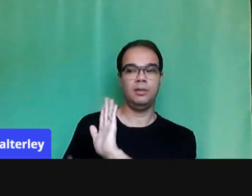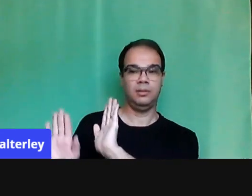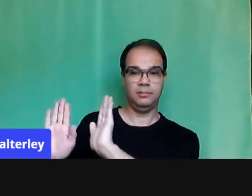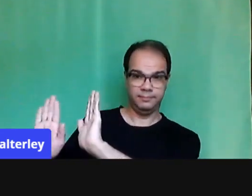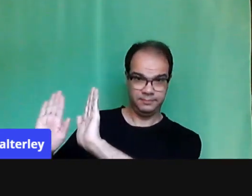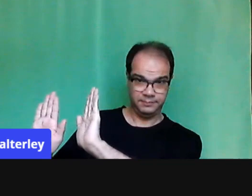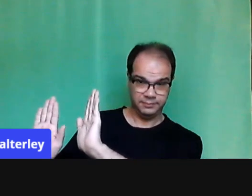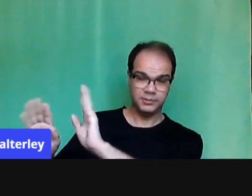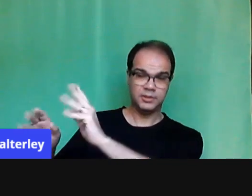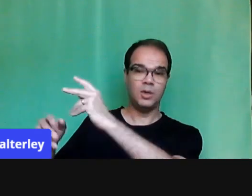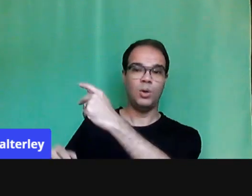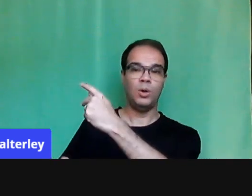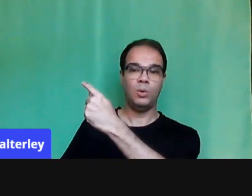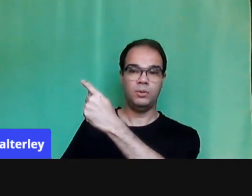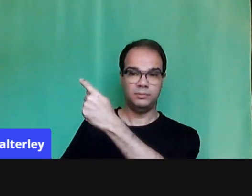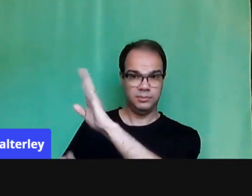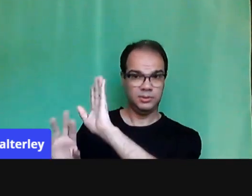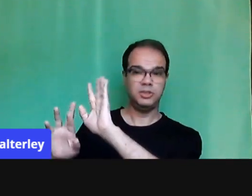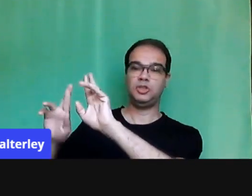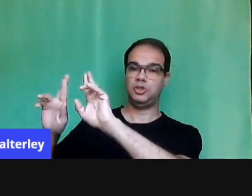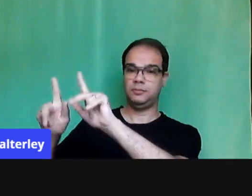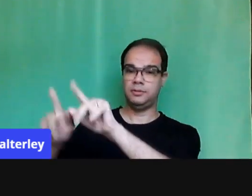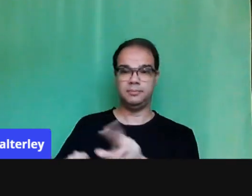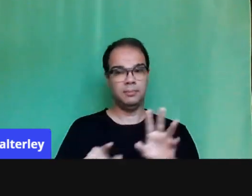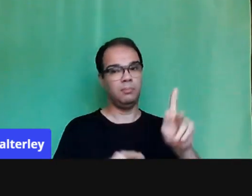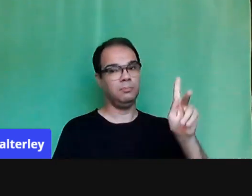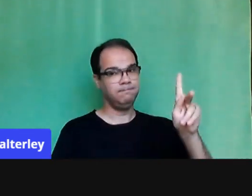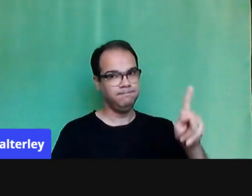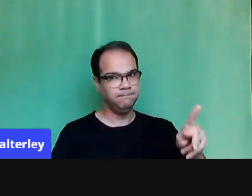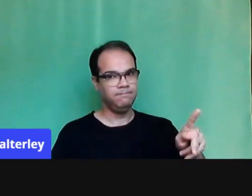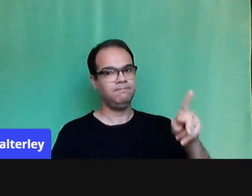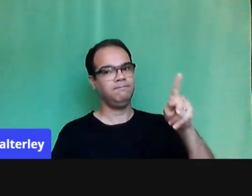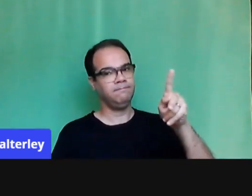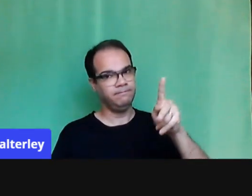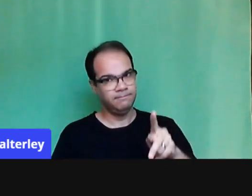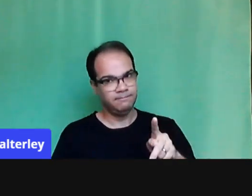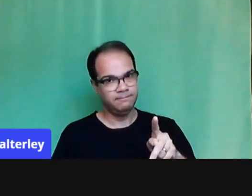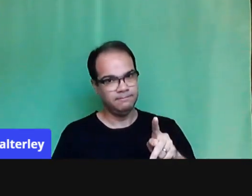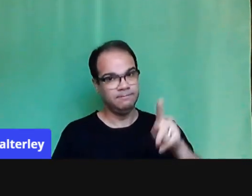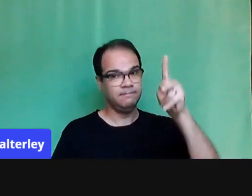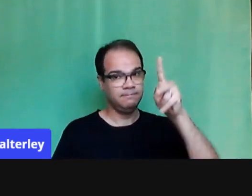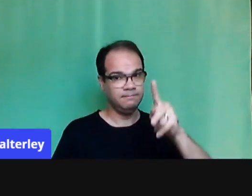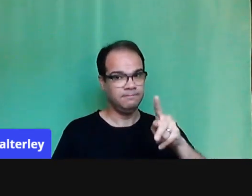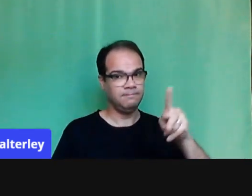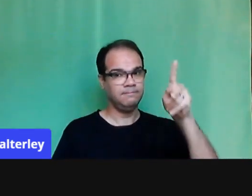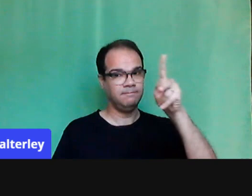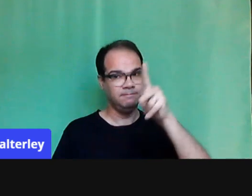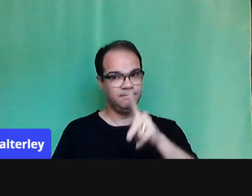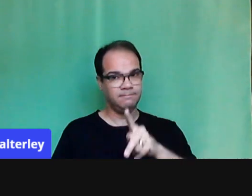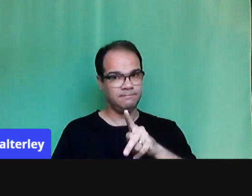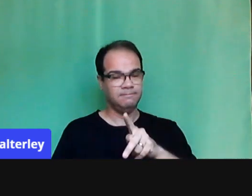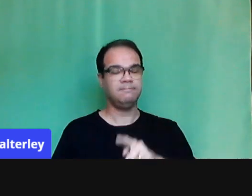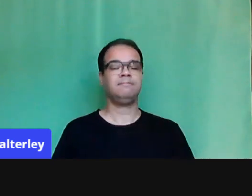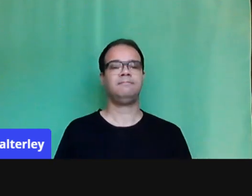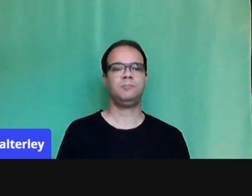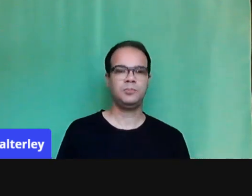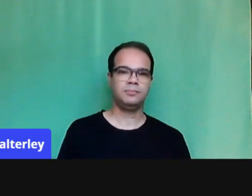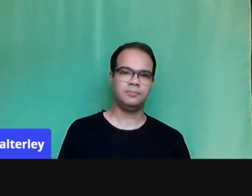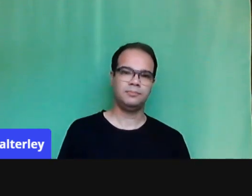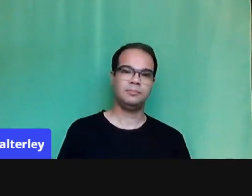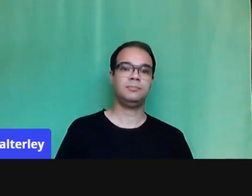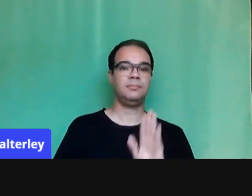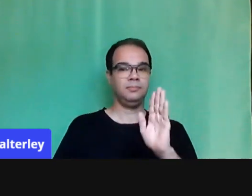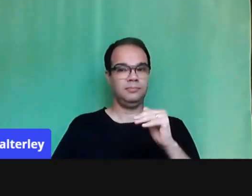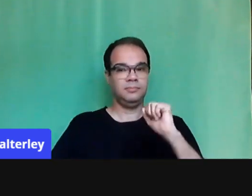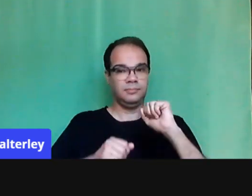né? Nós estamos falando dos professores que estão, de nós professores que estamos em momento remoto, né? Então, utilizamos,